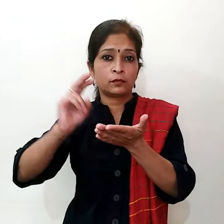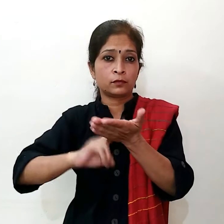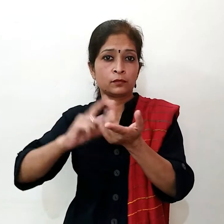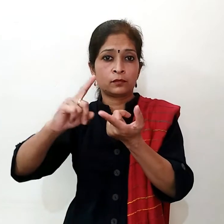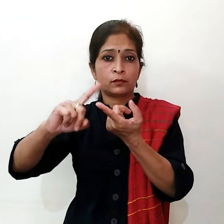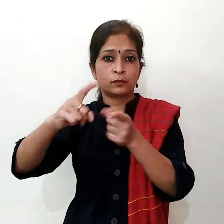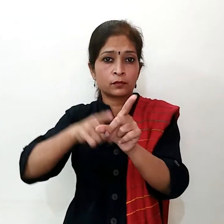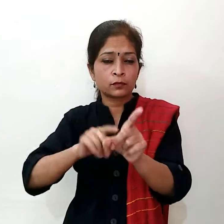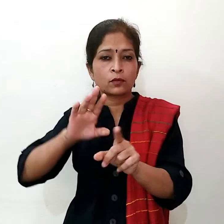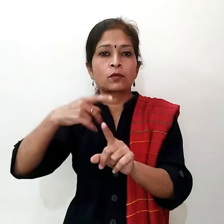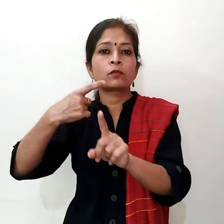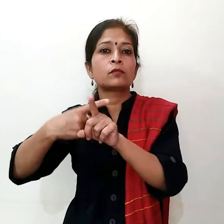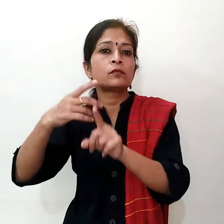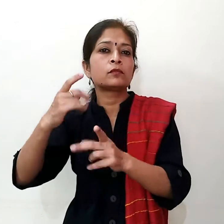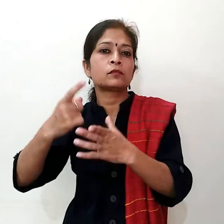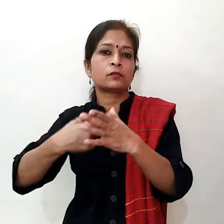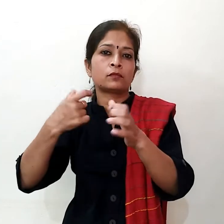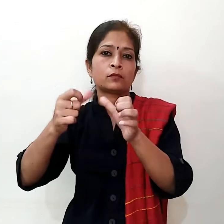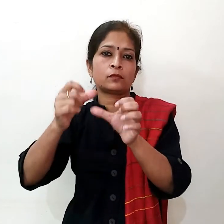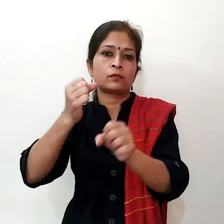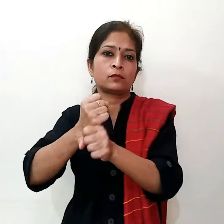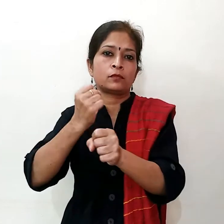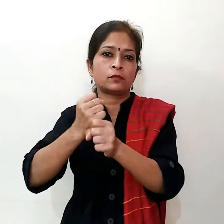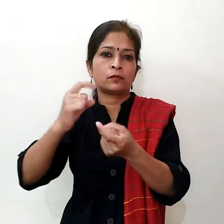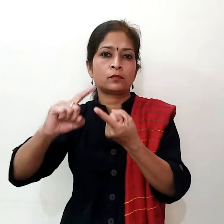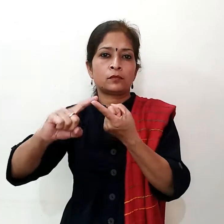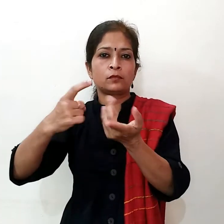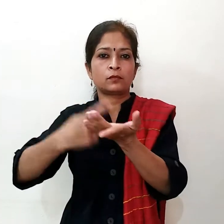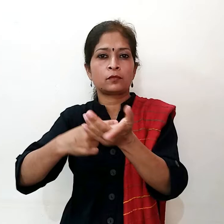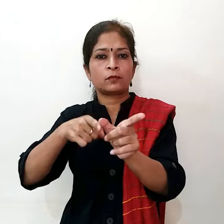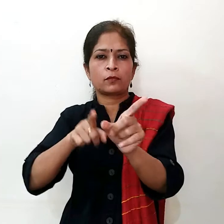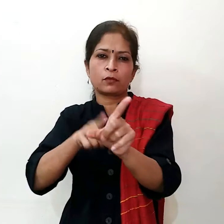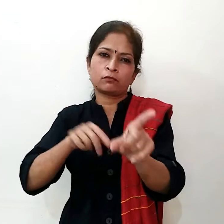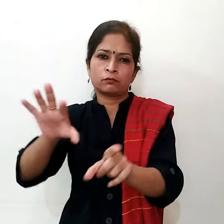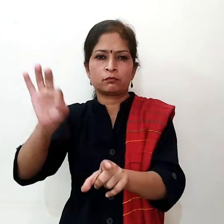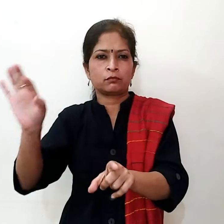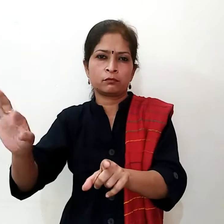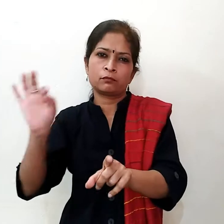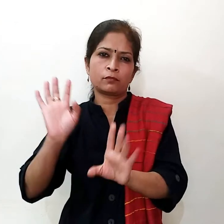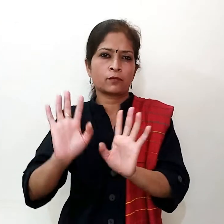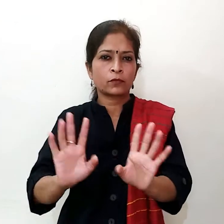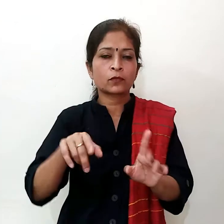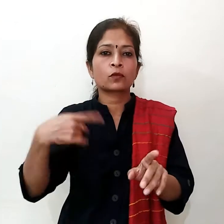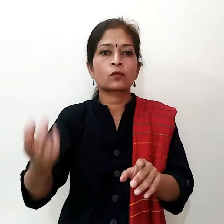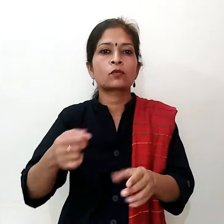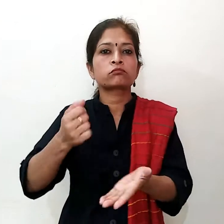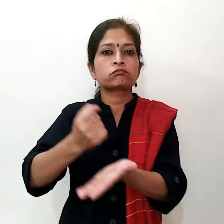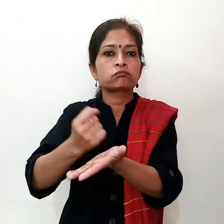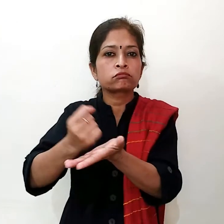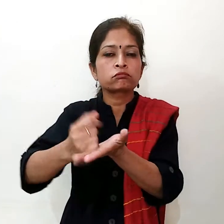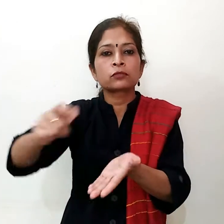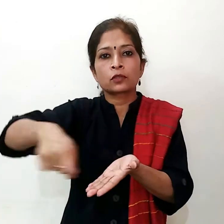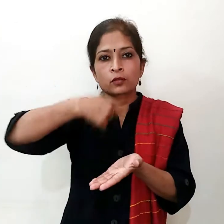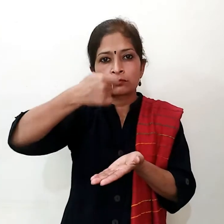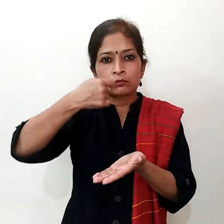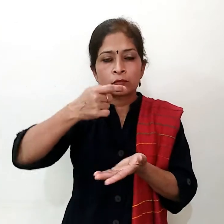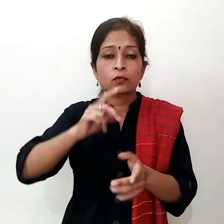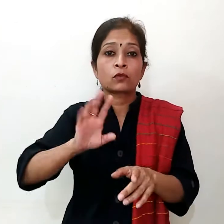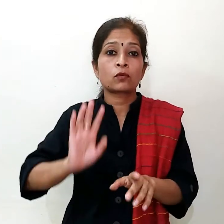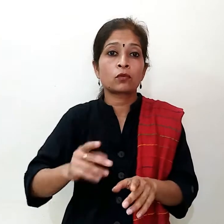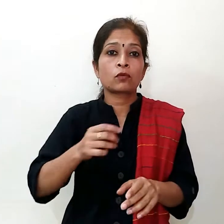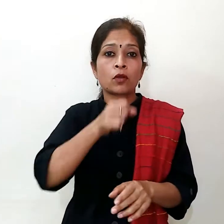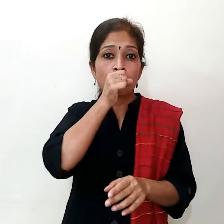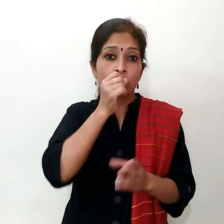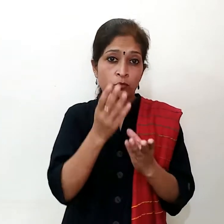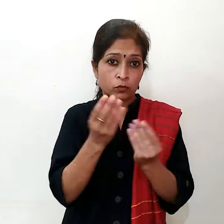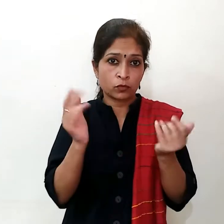सेवन करें इन दोनों वाई से सूखी खासी और गले की खनाश में आराम भी देगा और अगर फिर भी आपकी समस्या बन